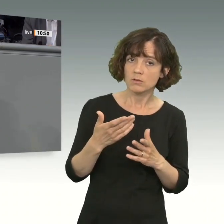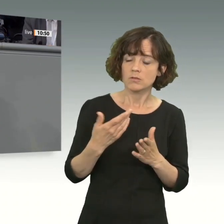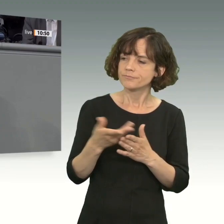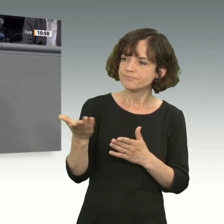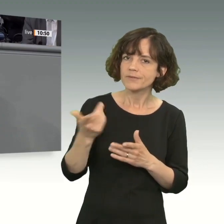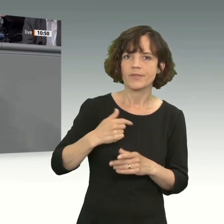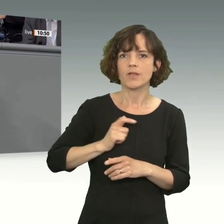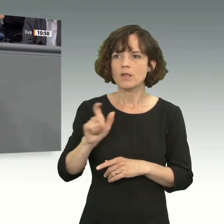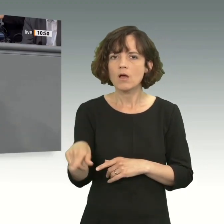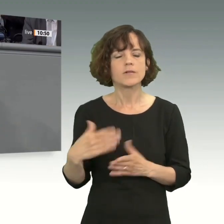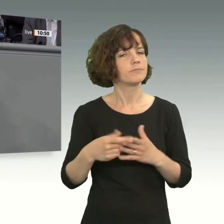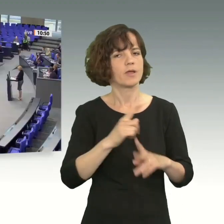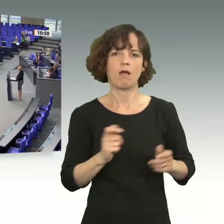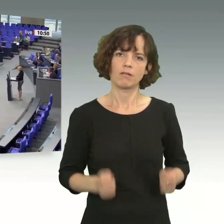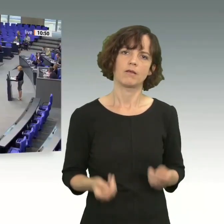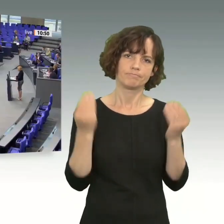jetzt vorangebracht werden.